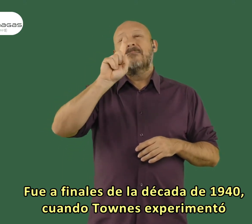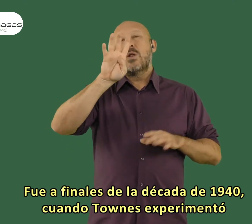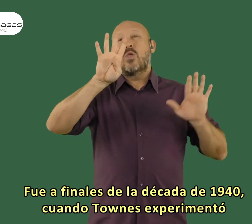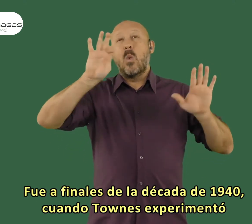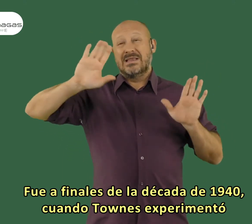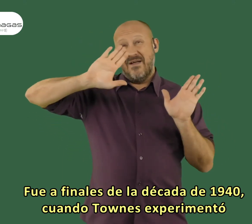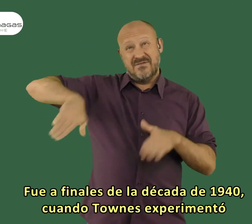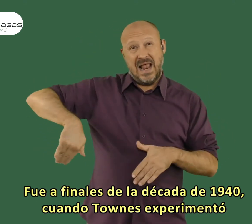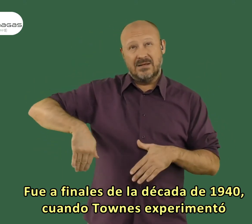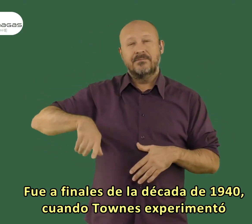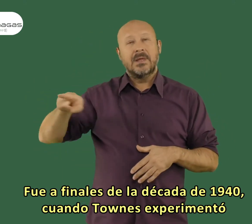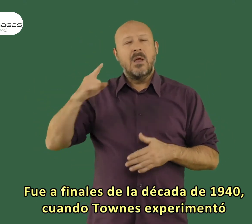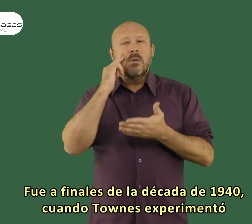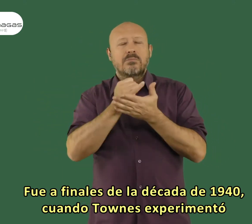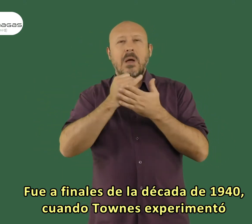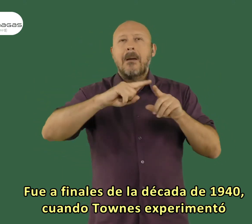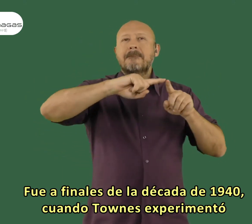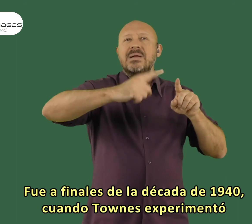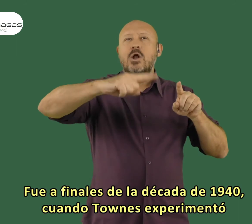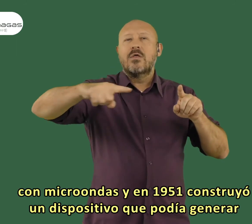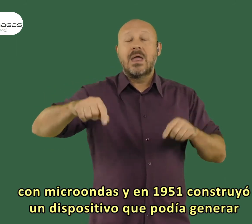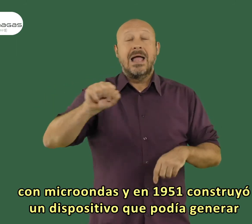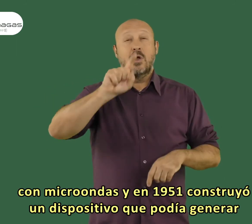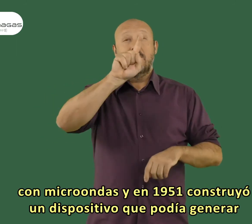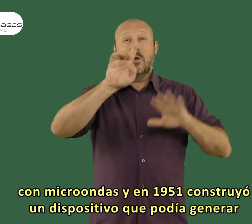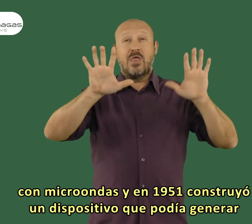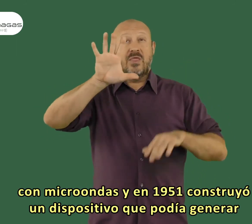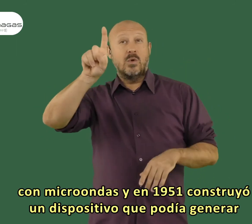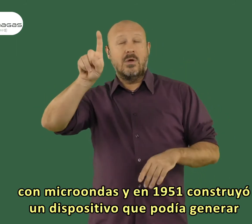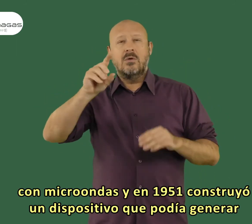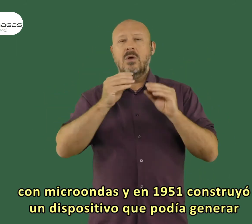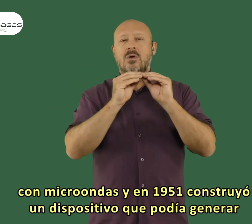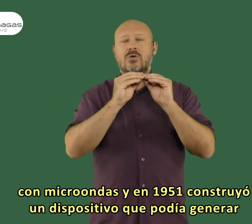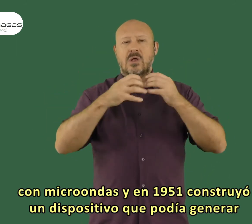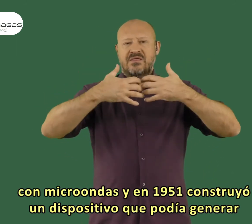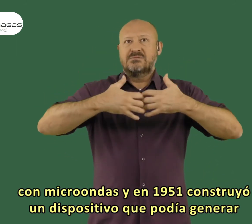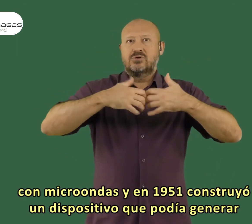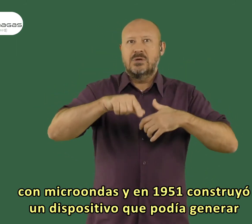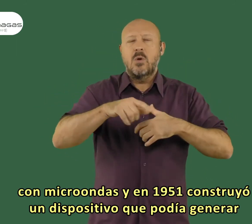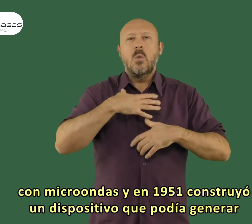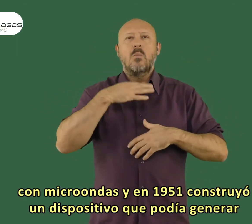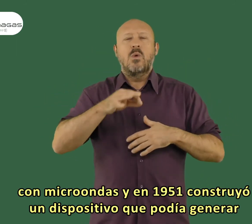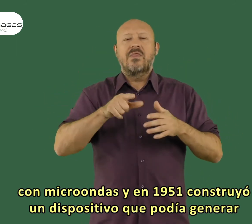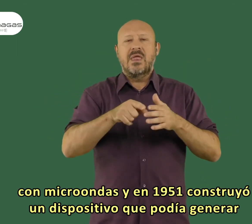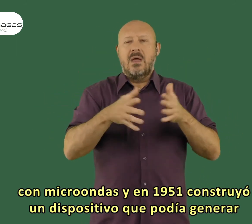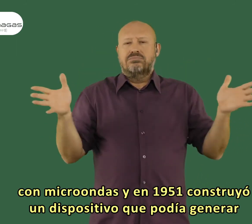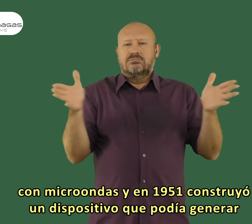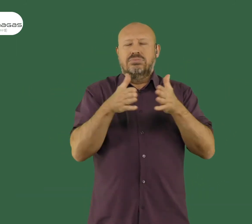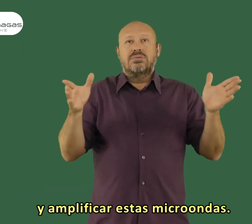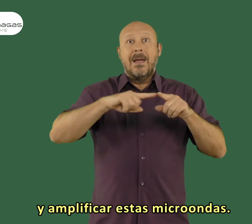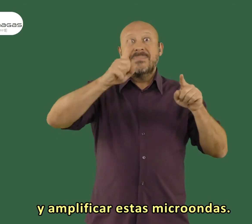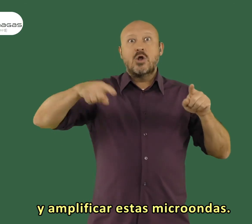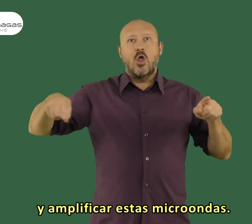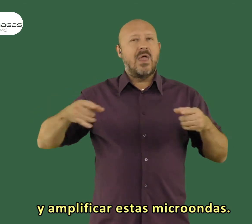década de 1940 cuando Tons experimentó con microondas y en 1951 construyó un dispositivo que podía